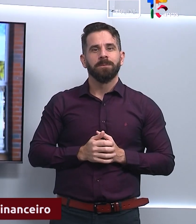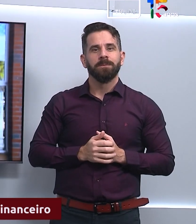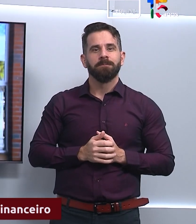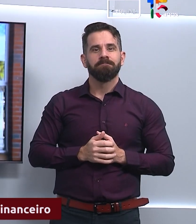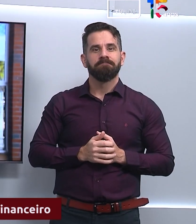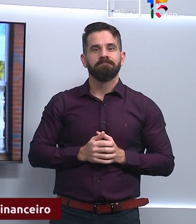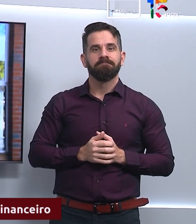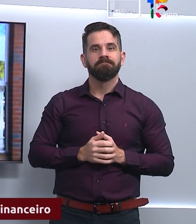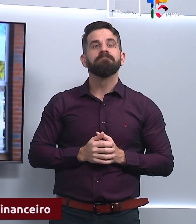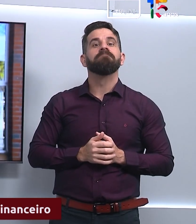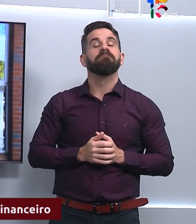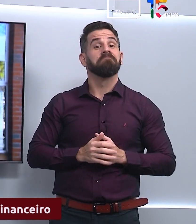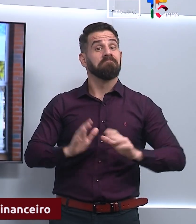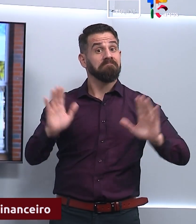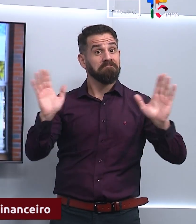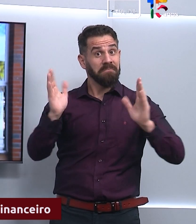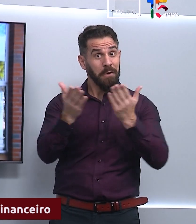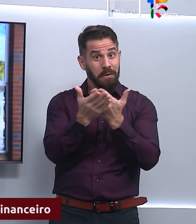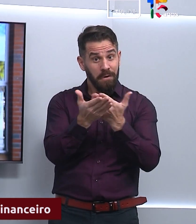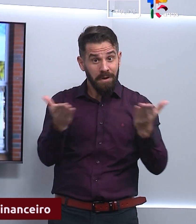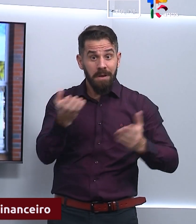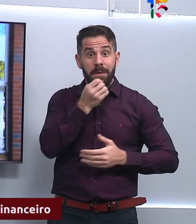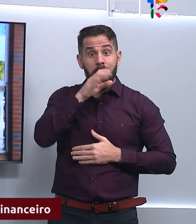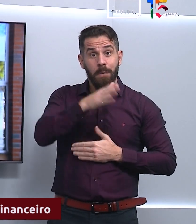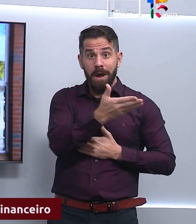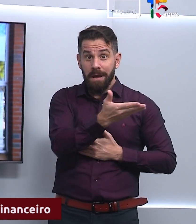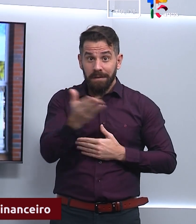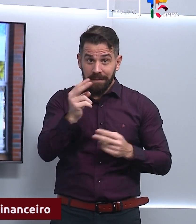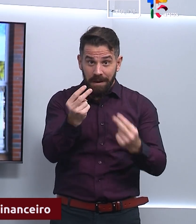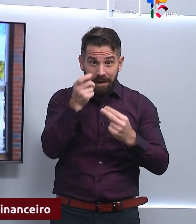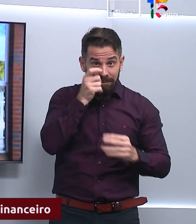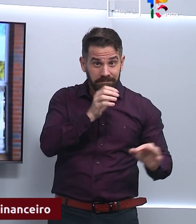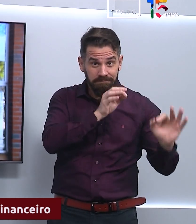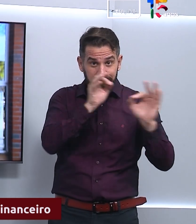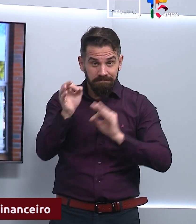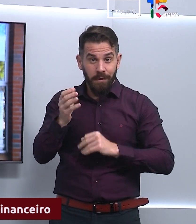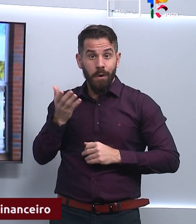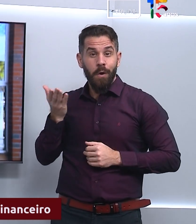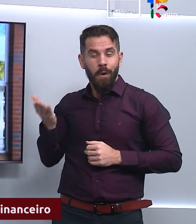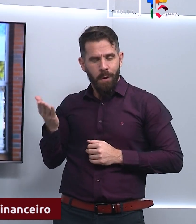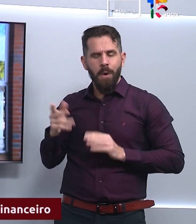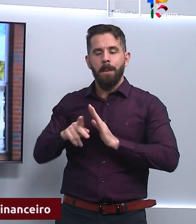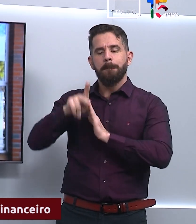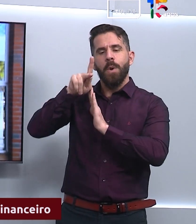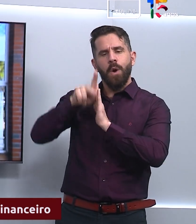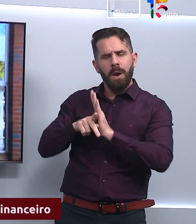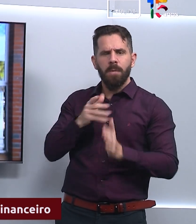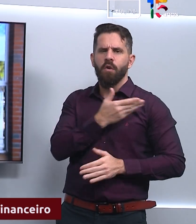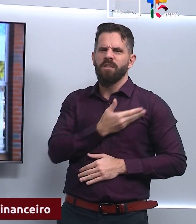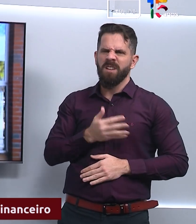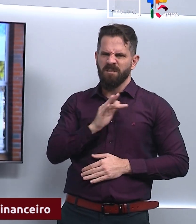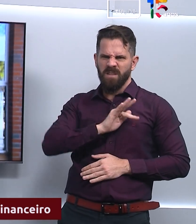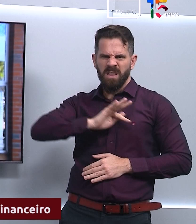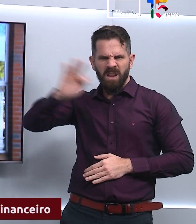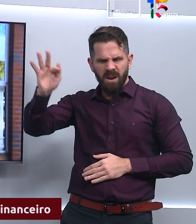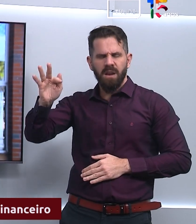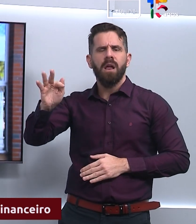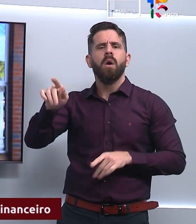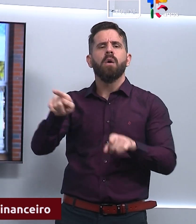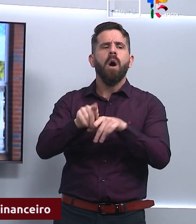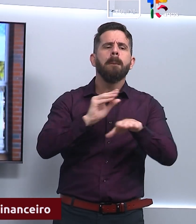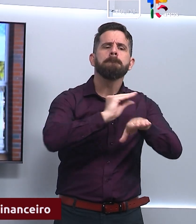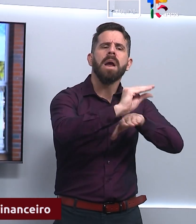Olá, boa tarde para você que nos acompanha. Olha só, o programa Pé de Meia do Governo Federal vai oferecer um incentivo